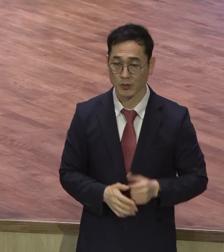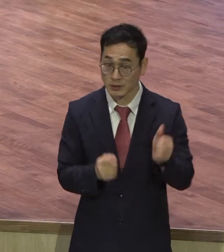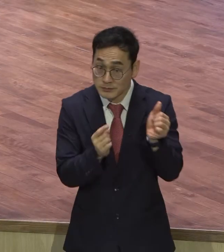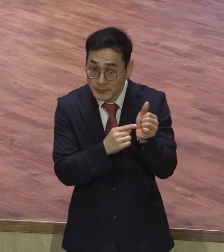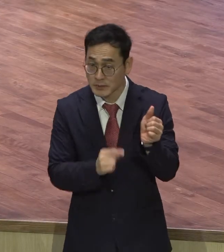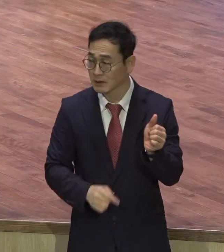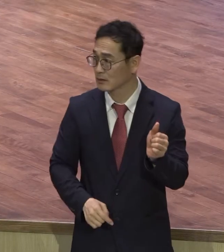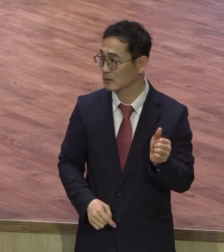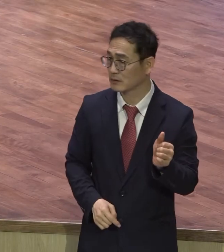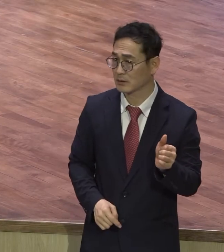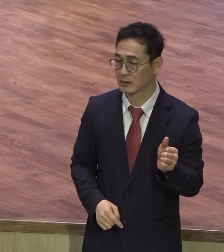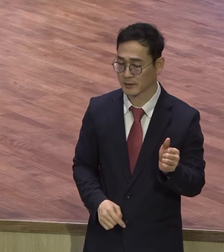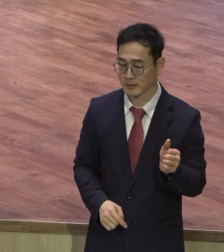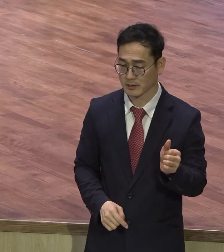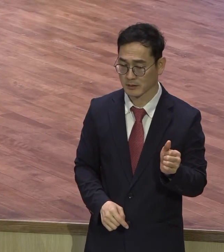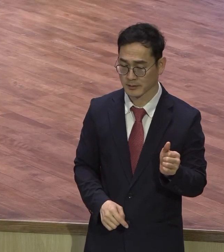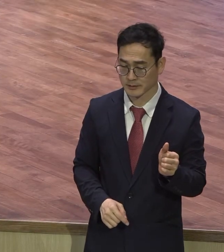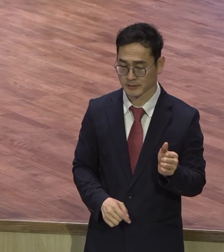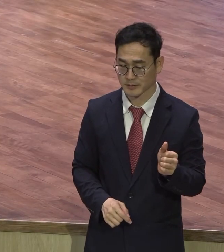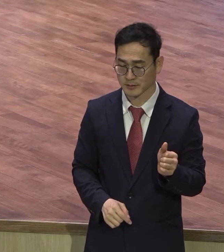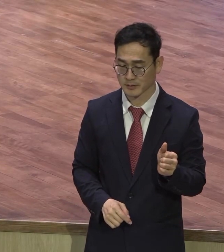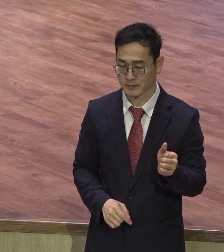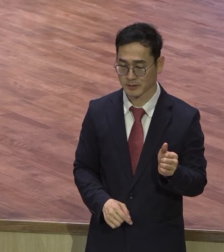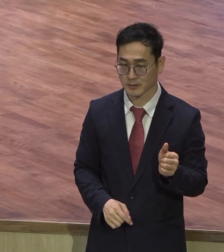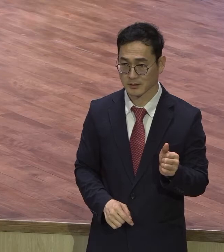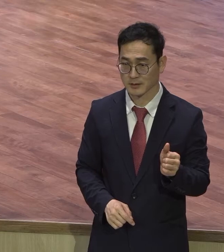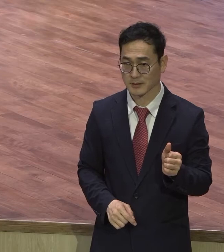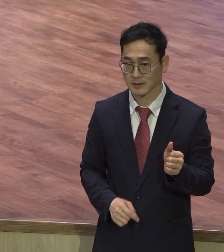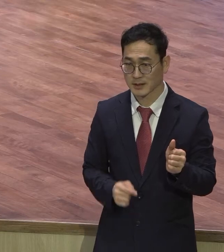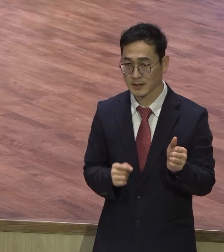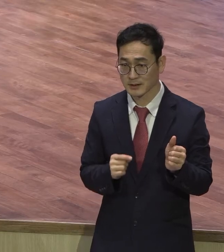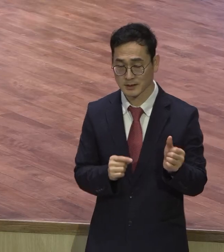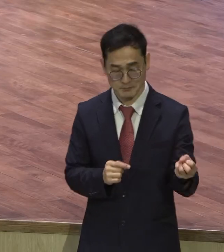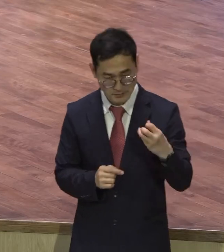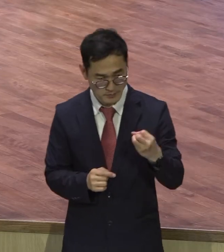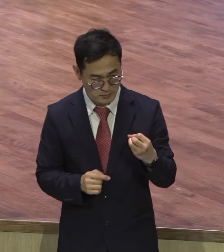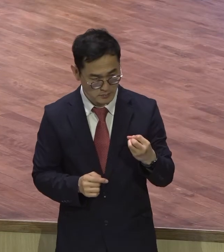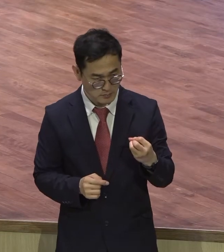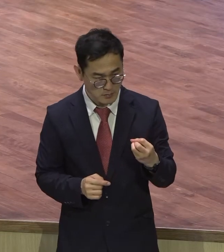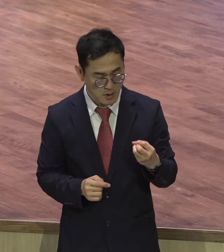백부장은 예수님을 또 한 번 놀라게 만듭니다. 8절로 9절입니다.